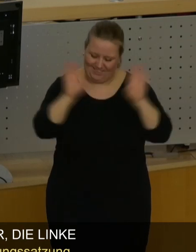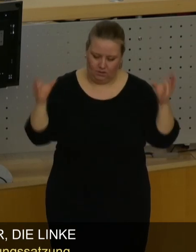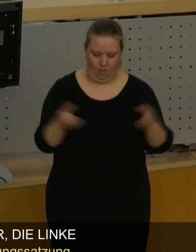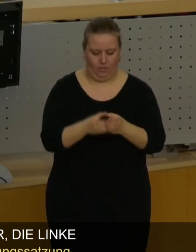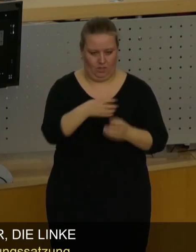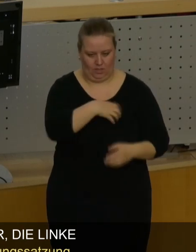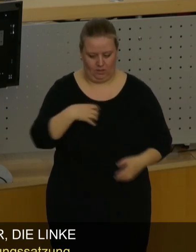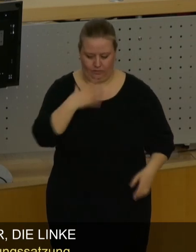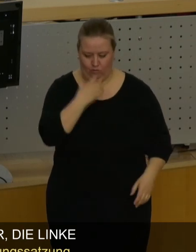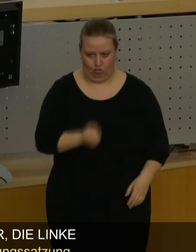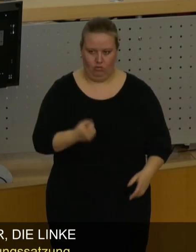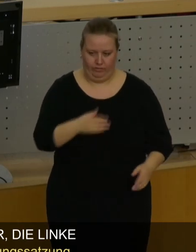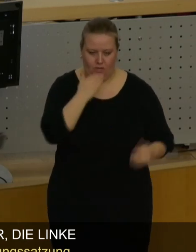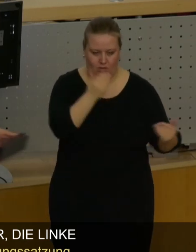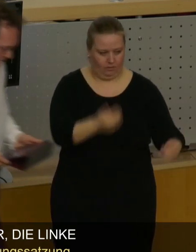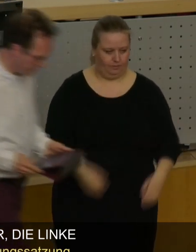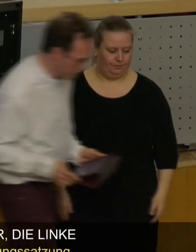Dresden. Danke.